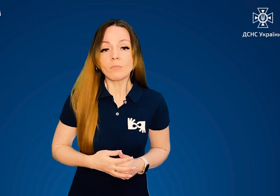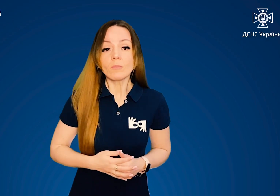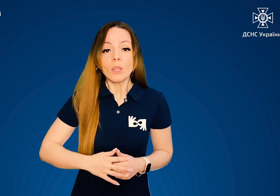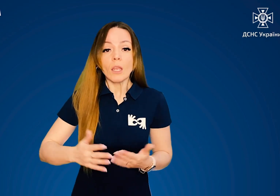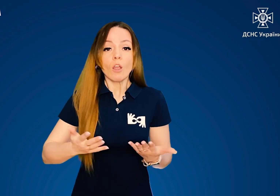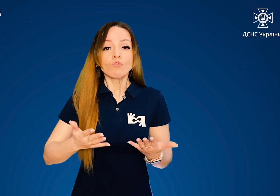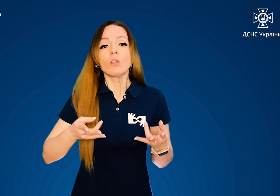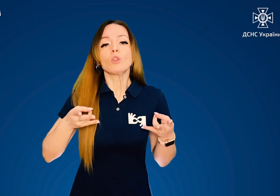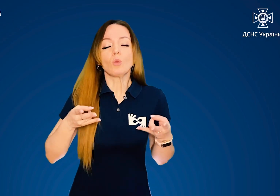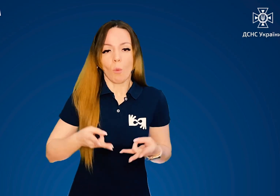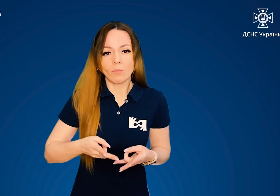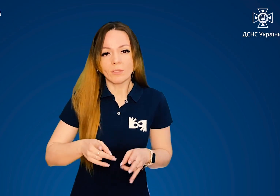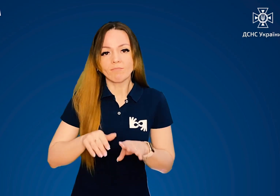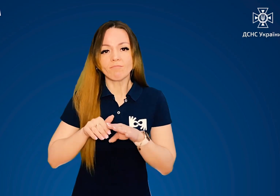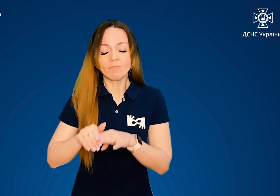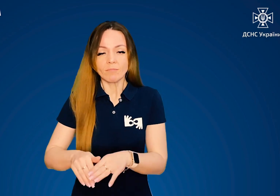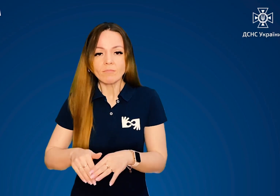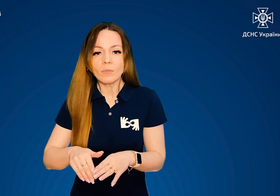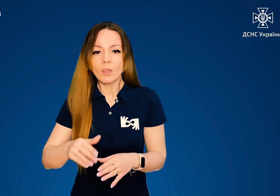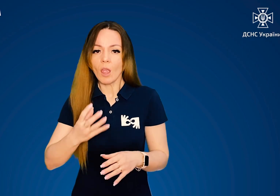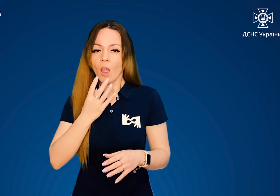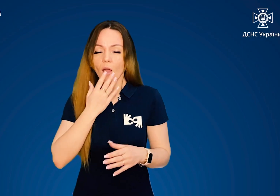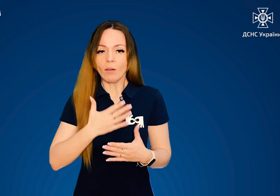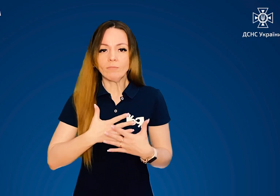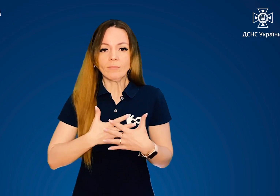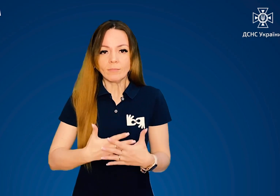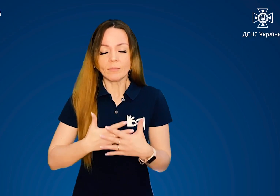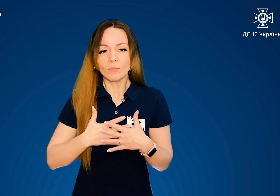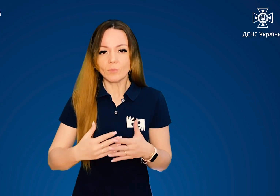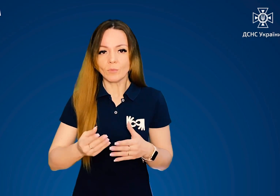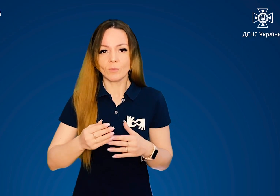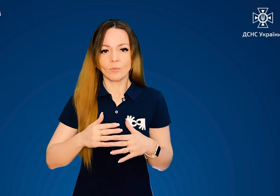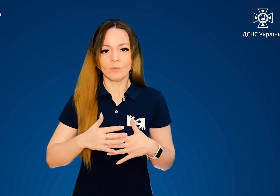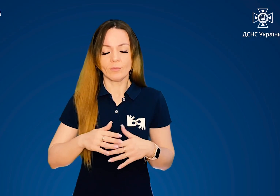В разі необхідності зробити штучне дихання.